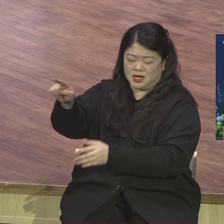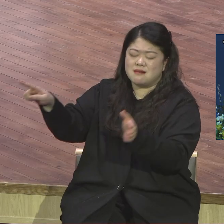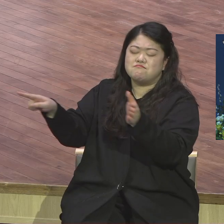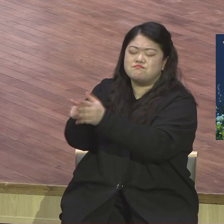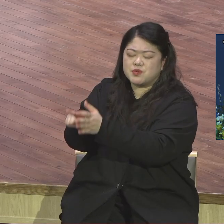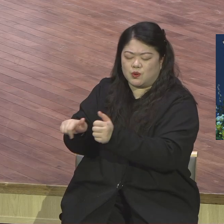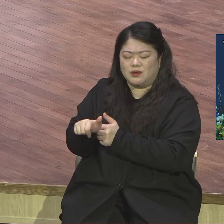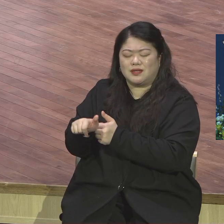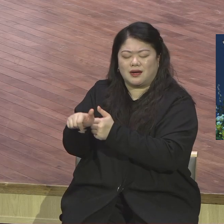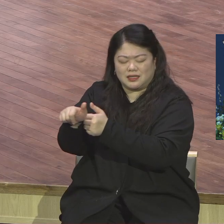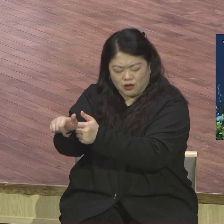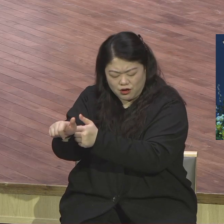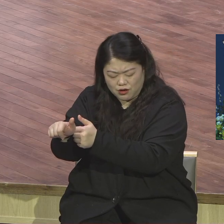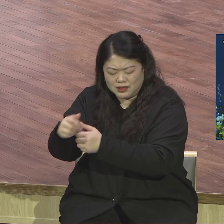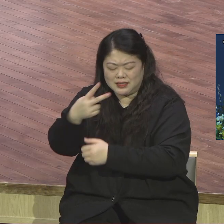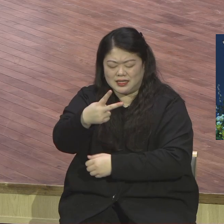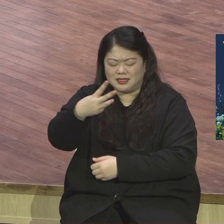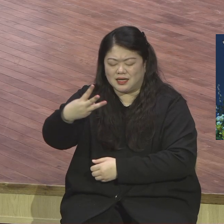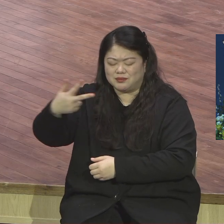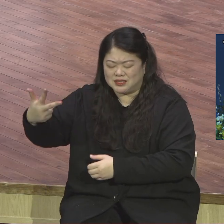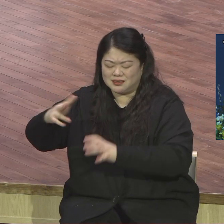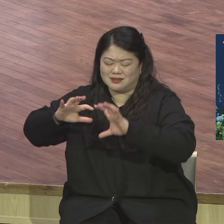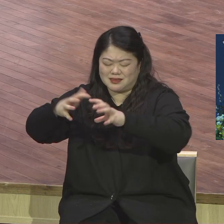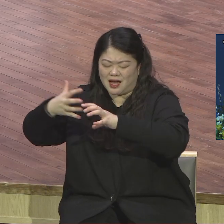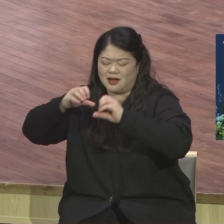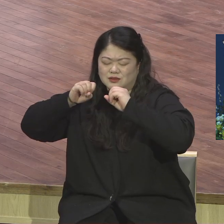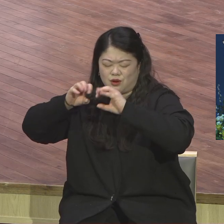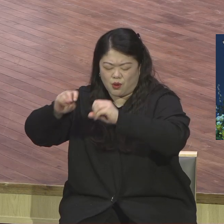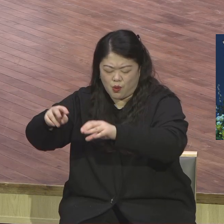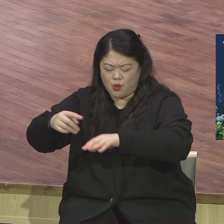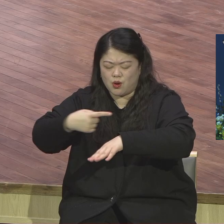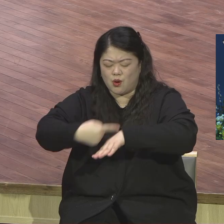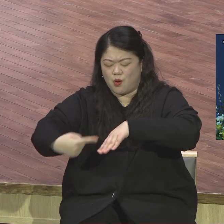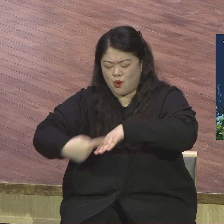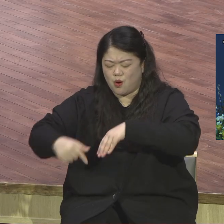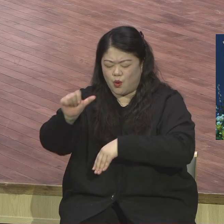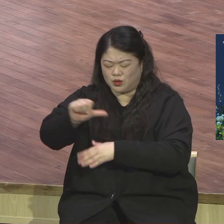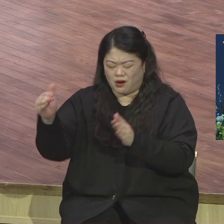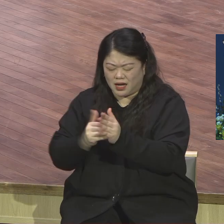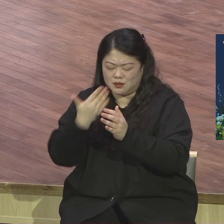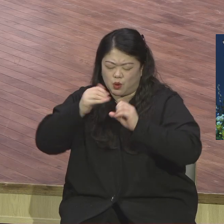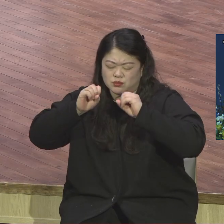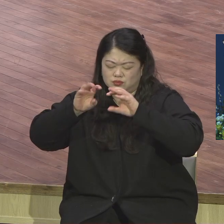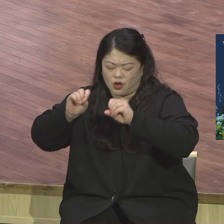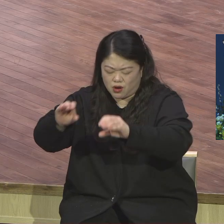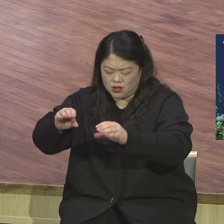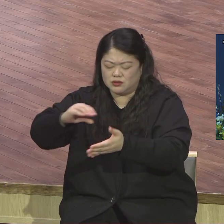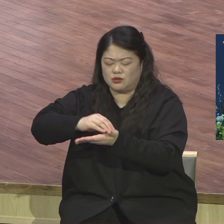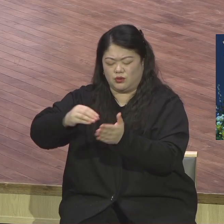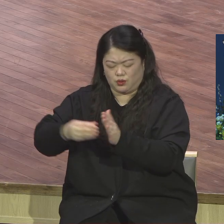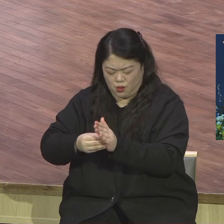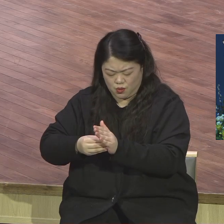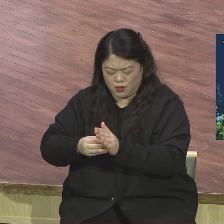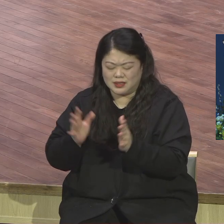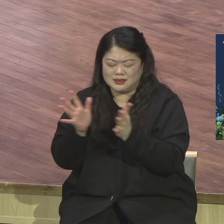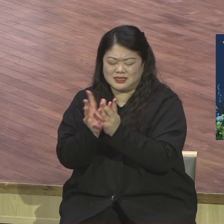하나님의 나라를 위해서 은신하는 기한주님이 시대에 보내는 성교사 가난한 성교사 대게 하야